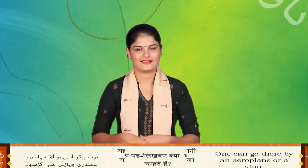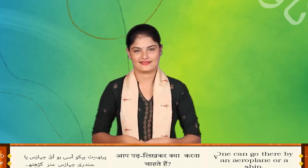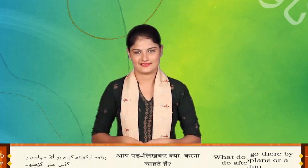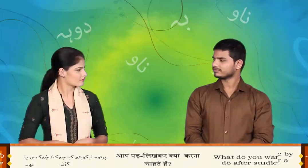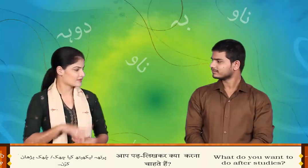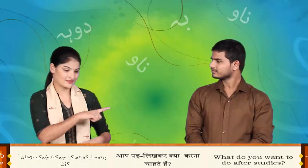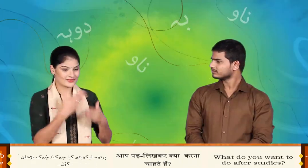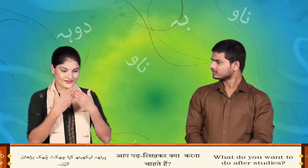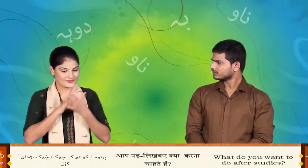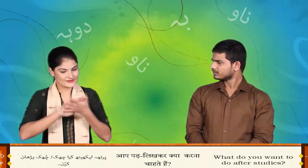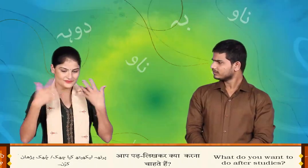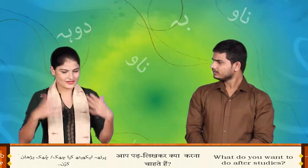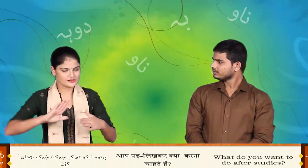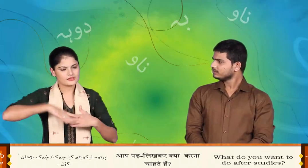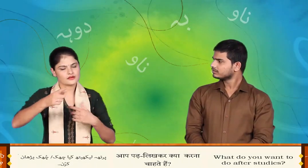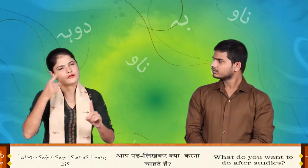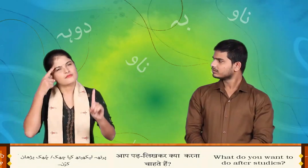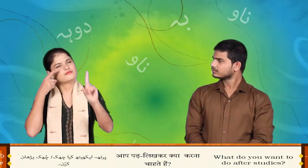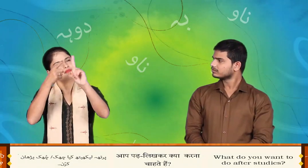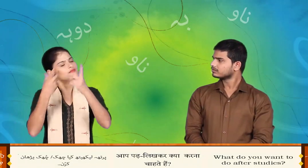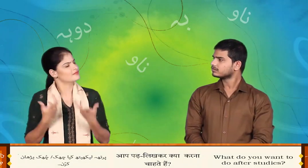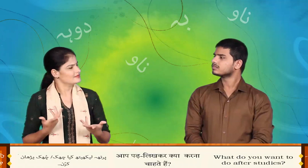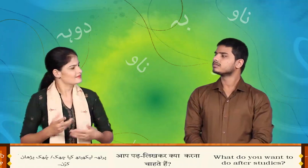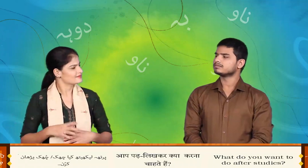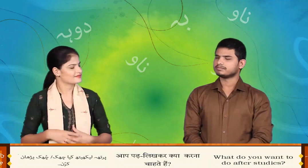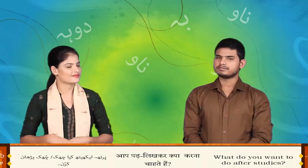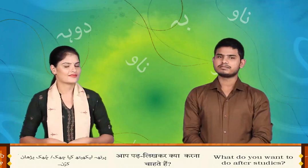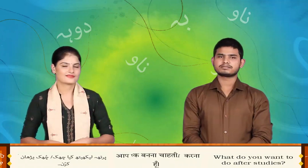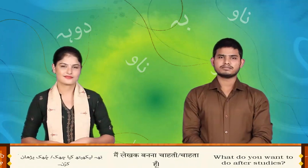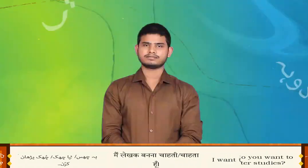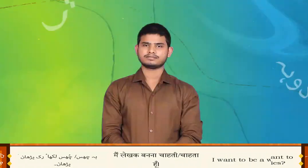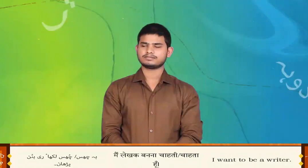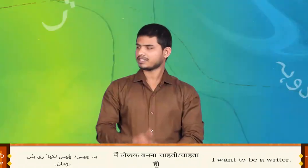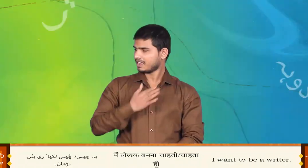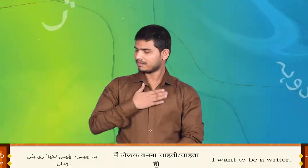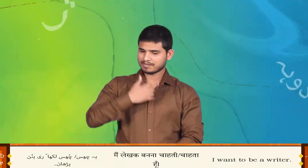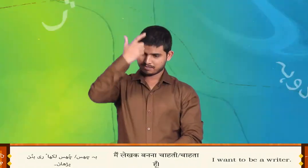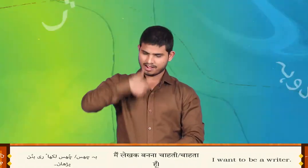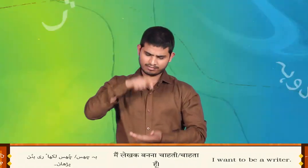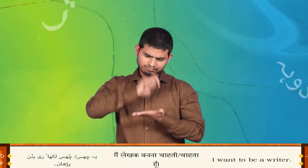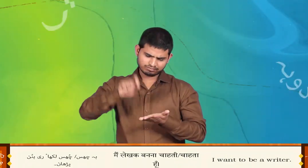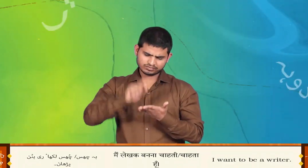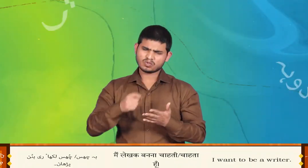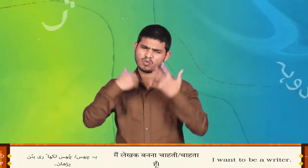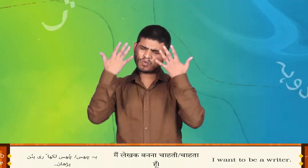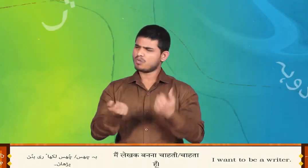परित लीखित क्या चुक यसान करूँ? बच्छुस लेखक बनून यसान